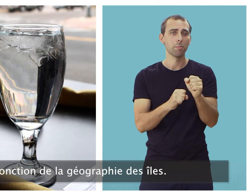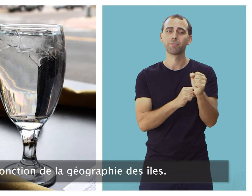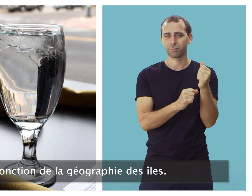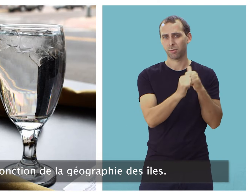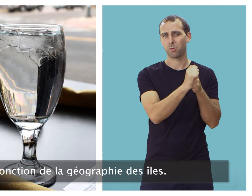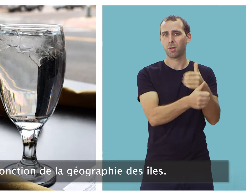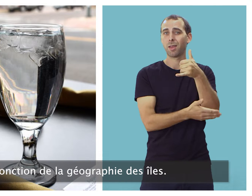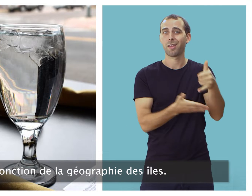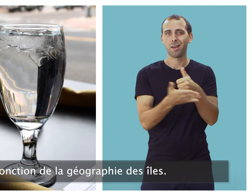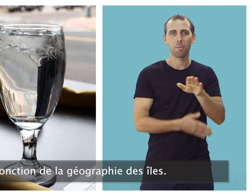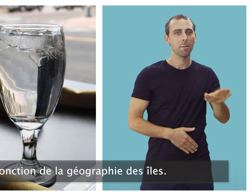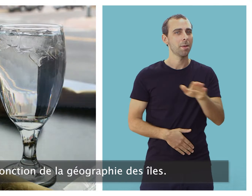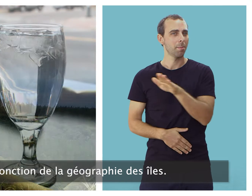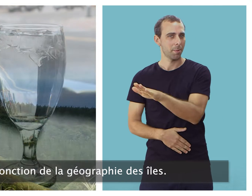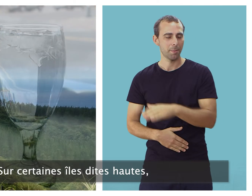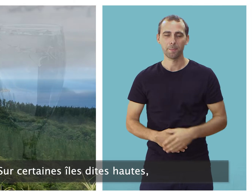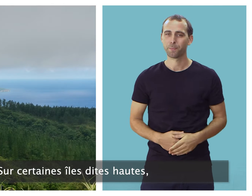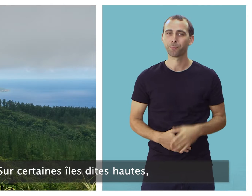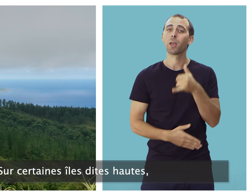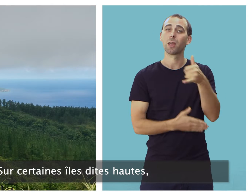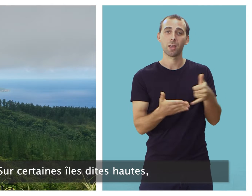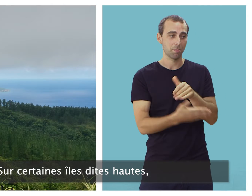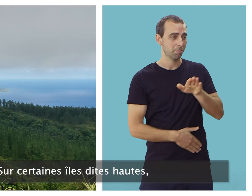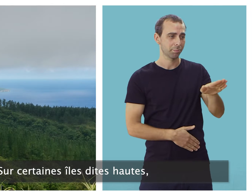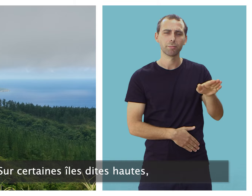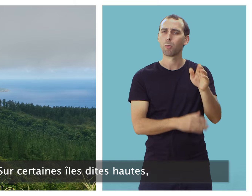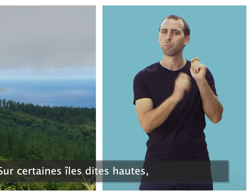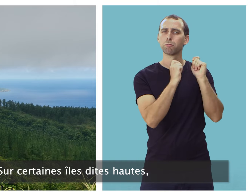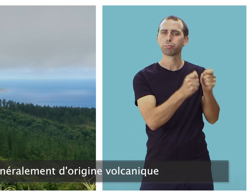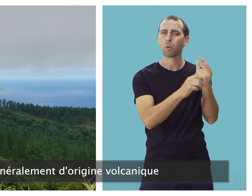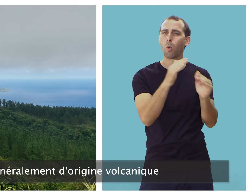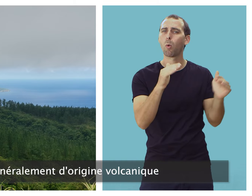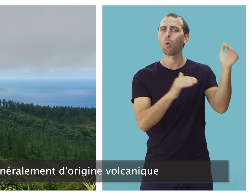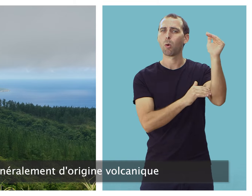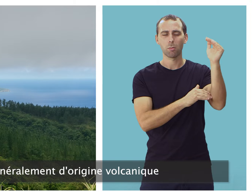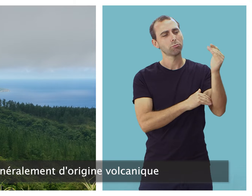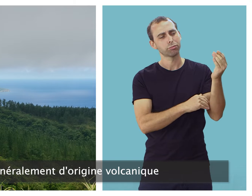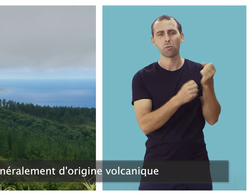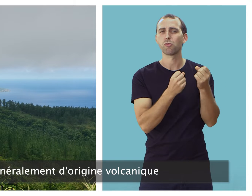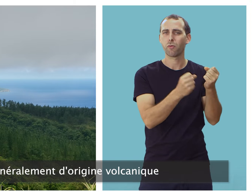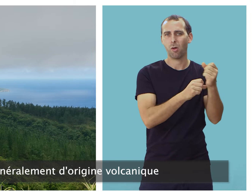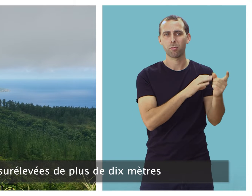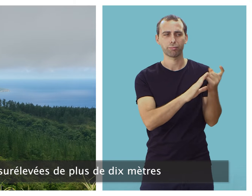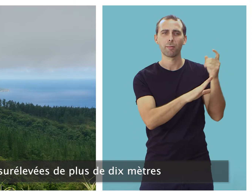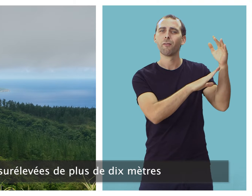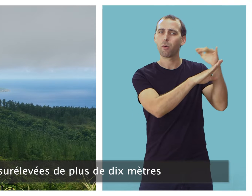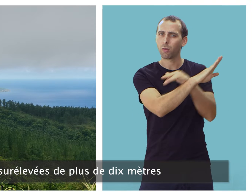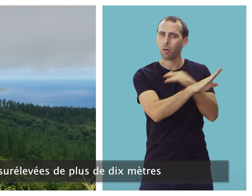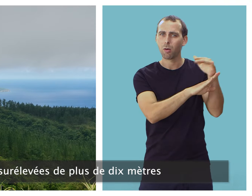géographie des îles. Sur certaines îles, dites hautes, généralement d'origine volcanique et surélevées de plus de 10